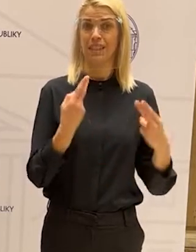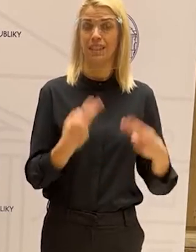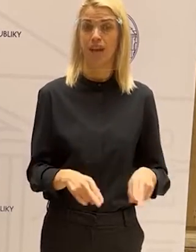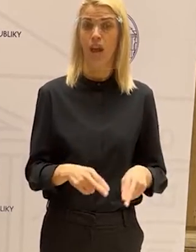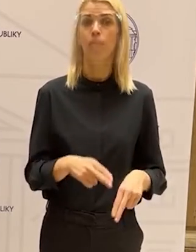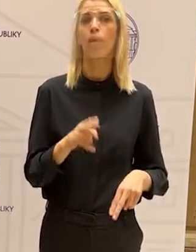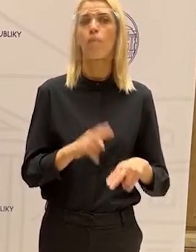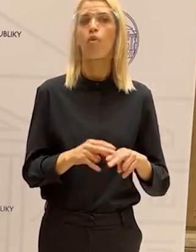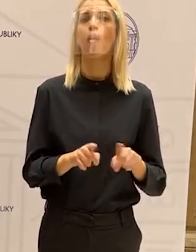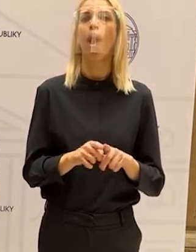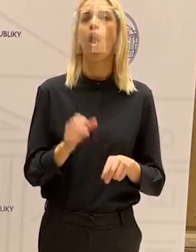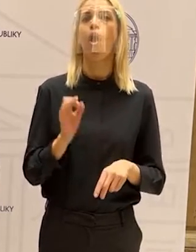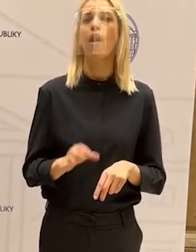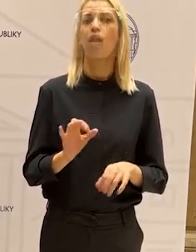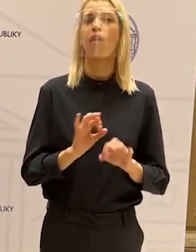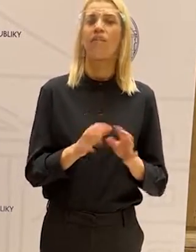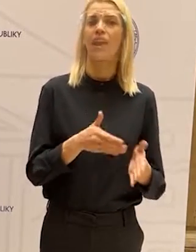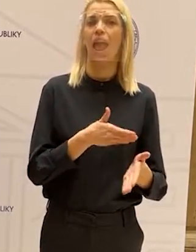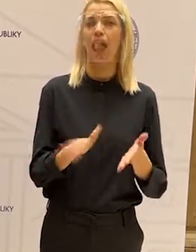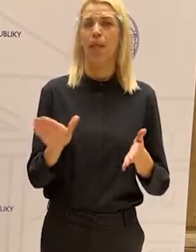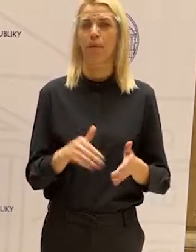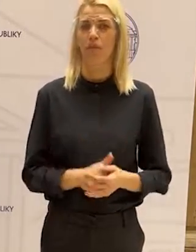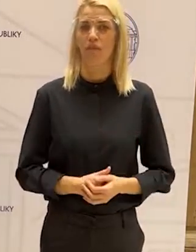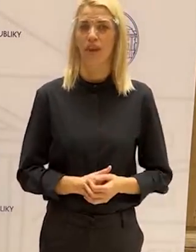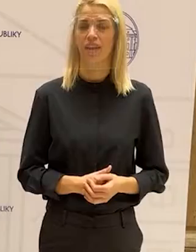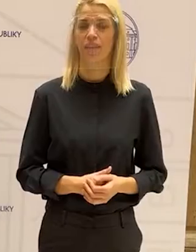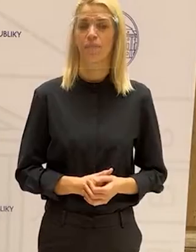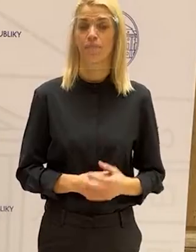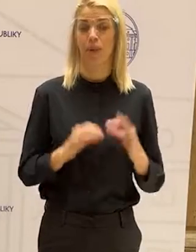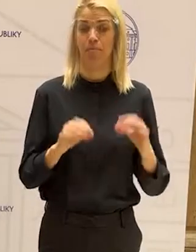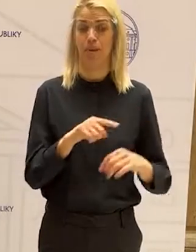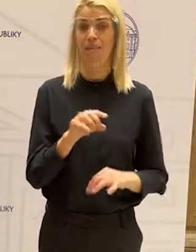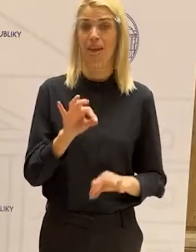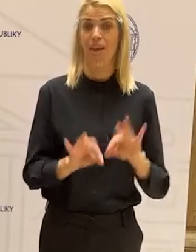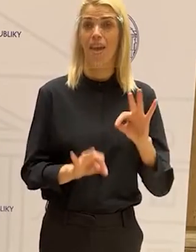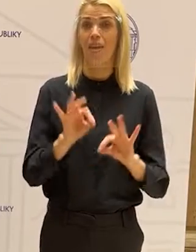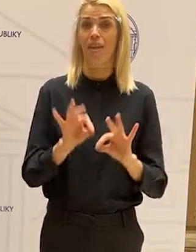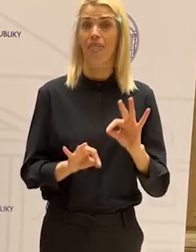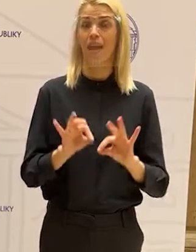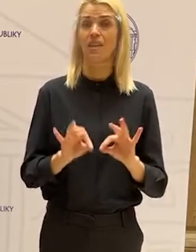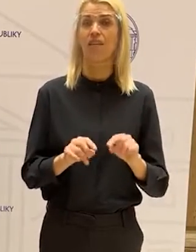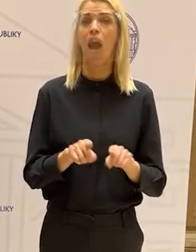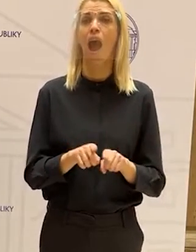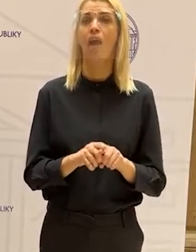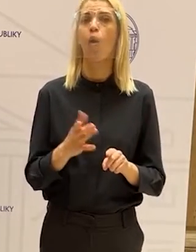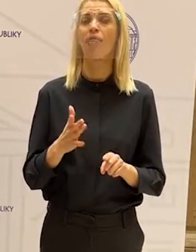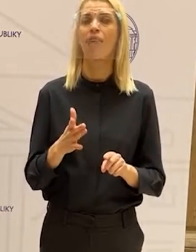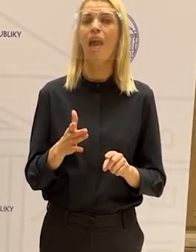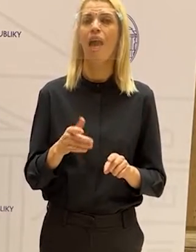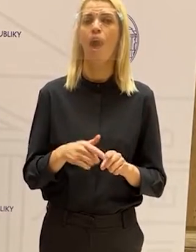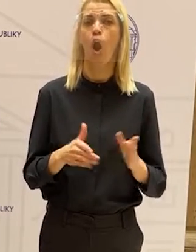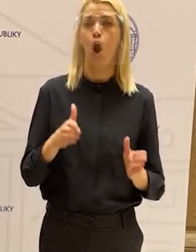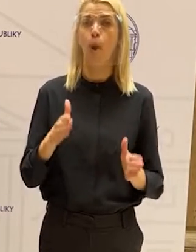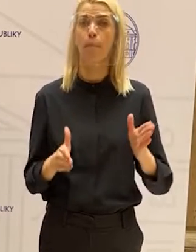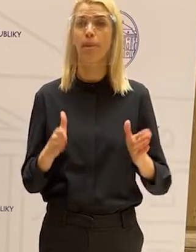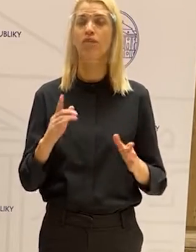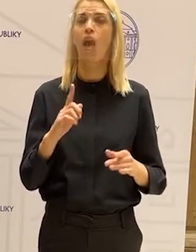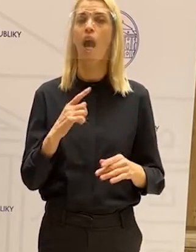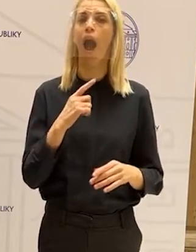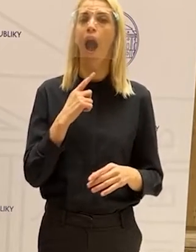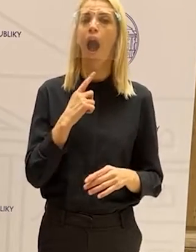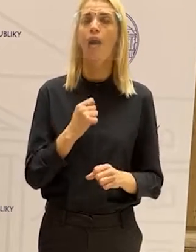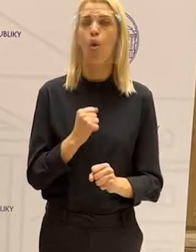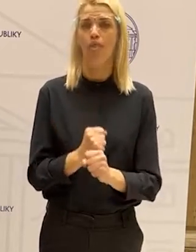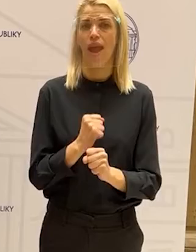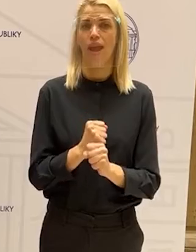budú môcť možno preňúšiť a minimizovať? To nastavenie je skôr v tom, že neobmedzovať, ale učiť, ako zarábať,